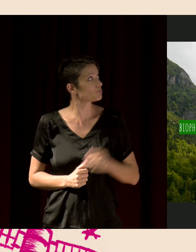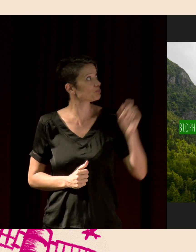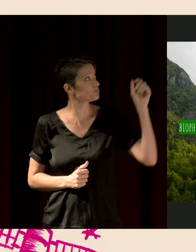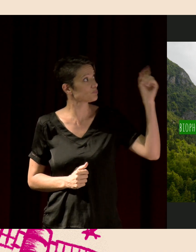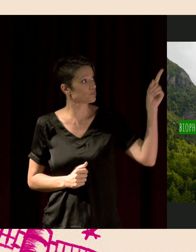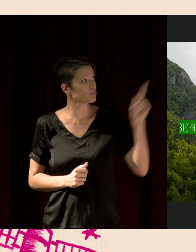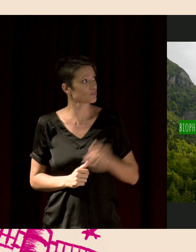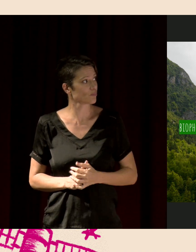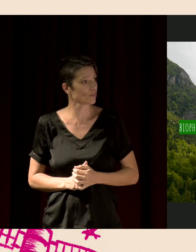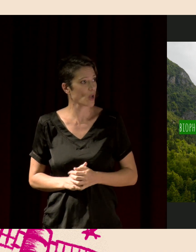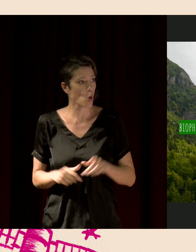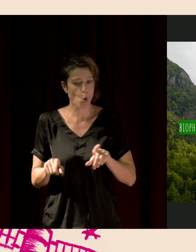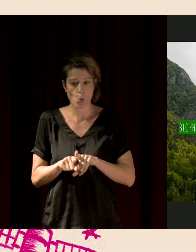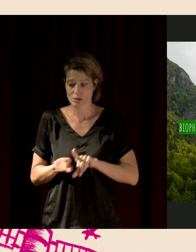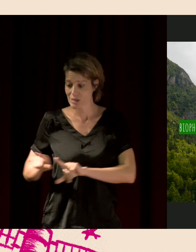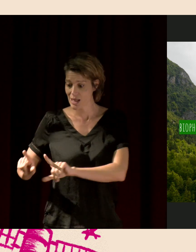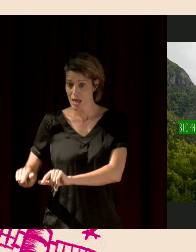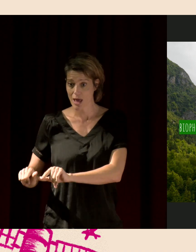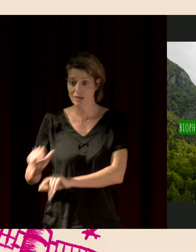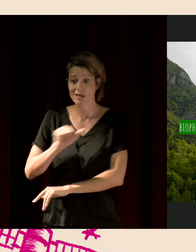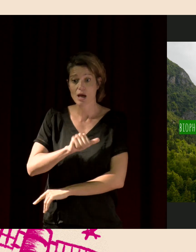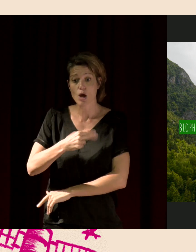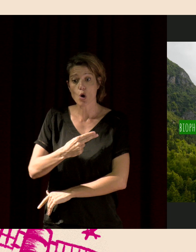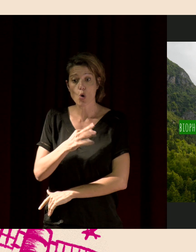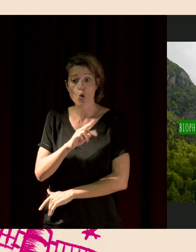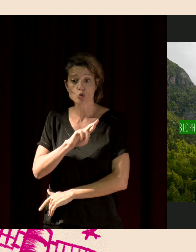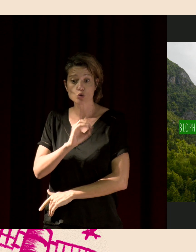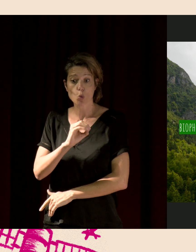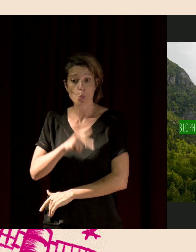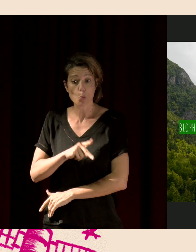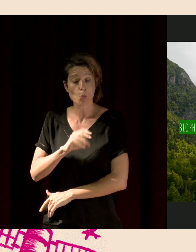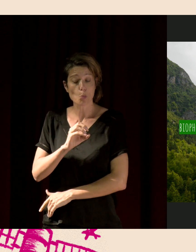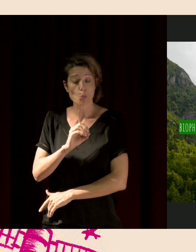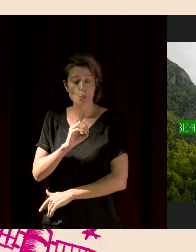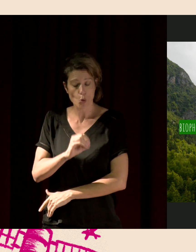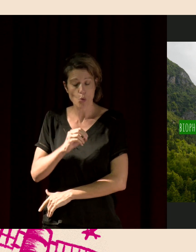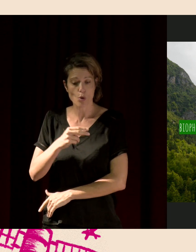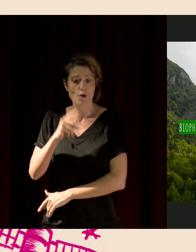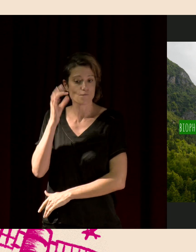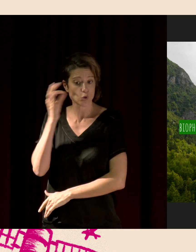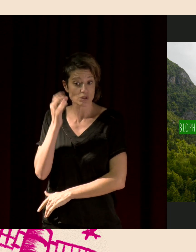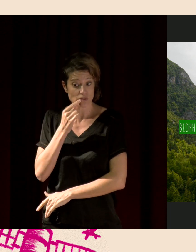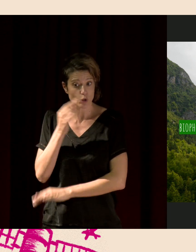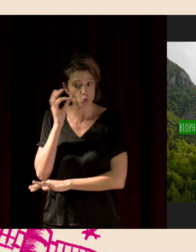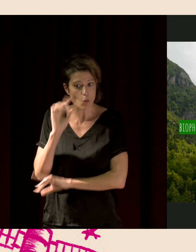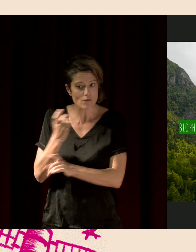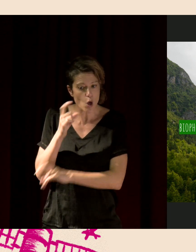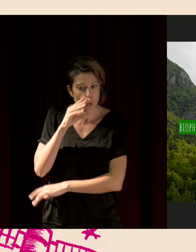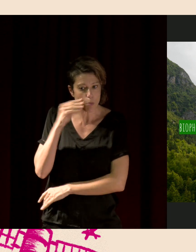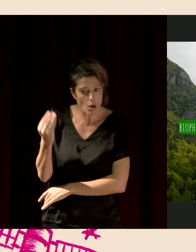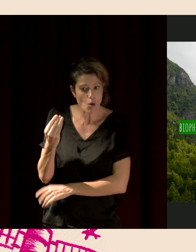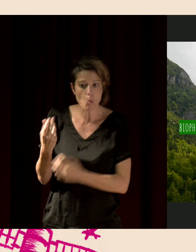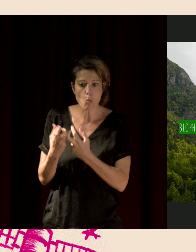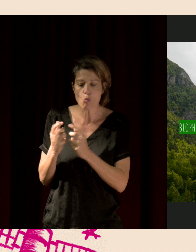Sur ce point-là, on entendra plutôt ce qu'on appelle l'anthropophonie. Les sons humains, donc, le son de la ville, les cloches, on a dit, les